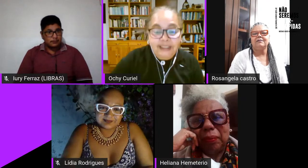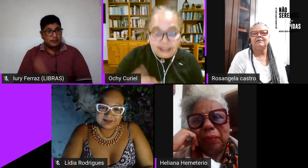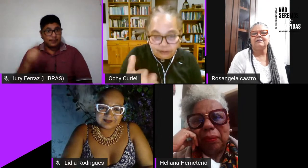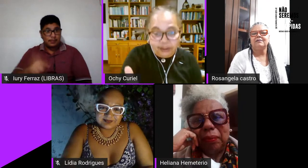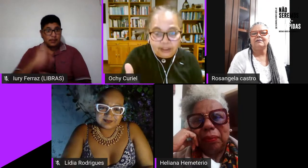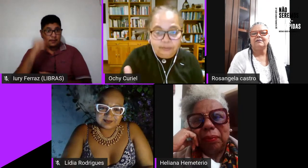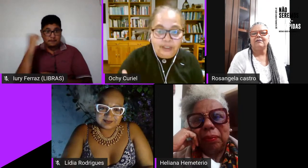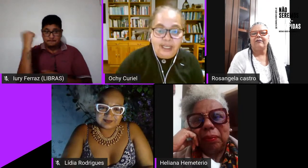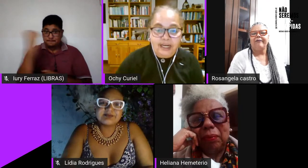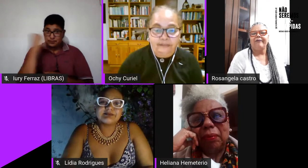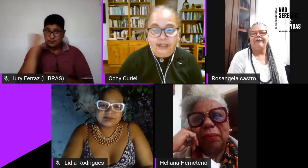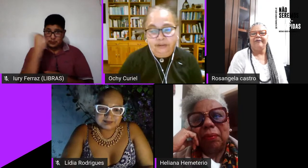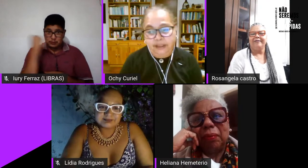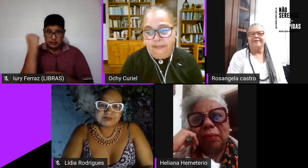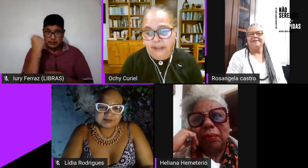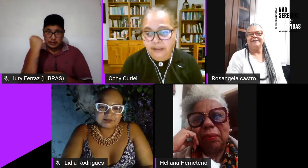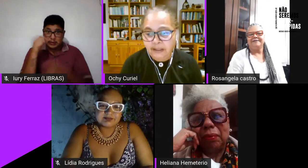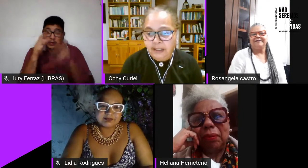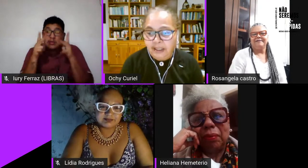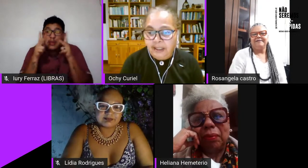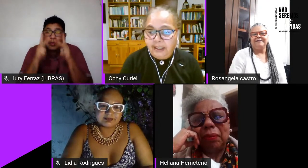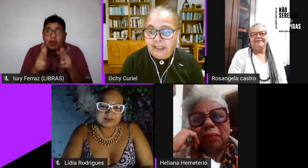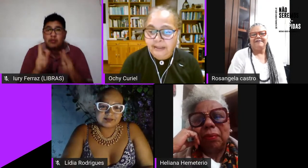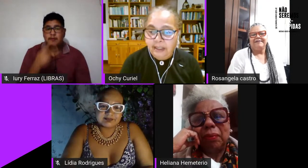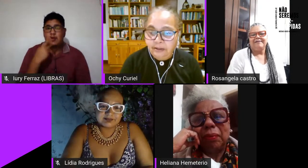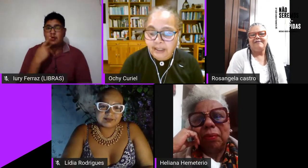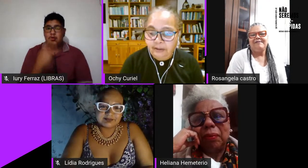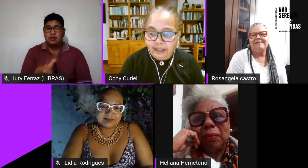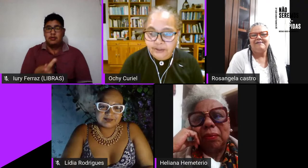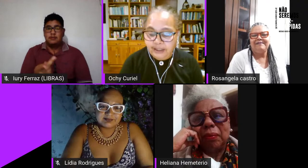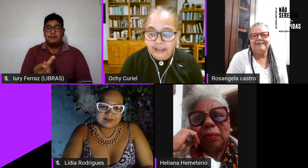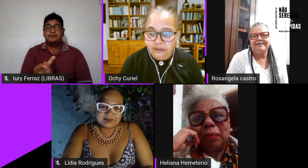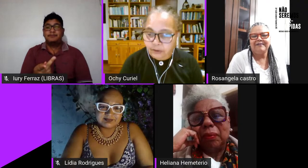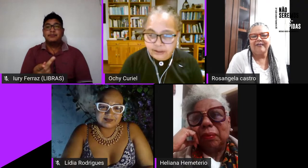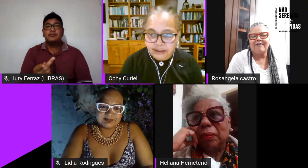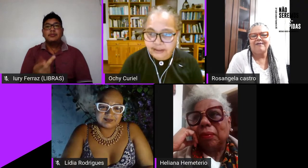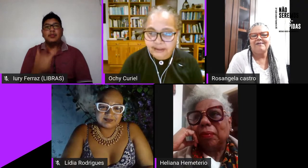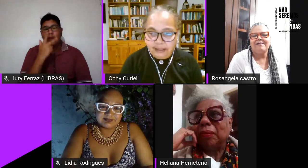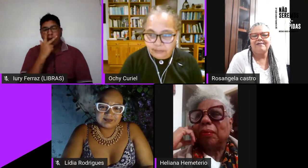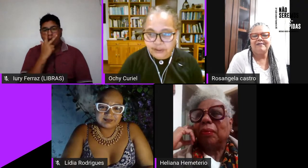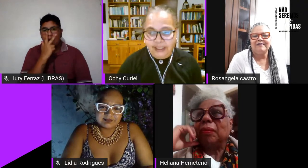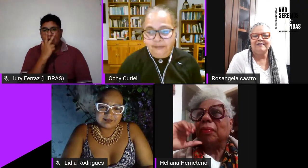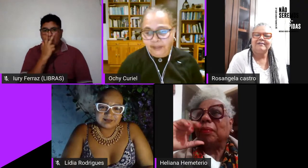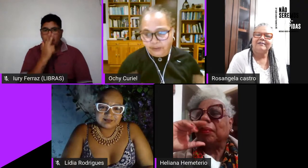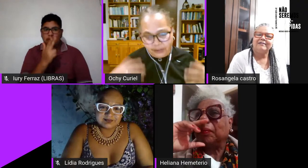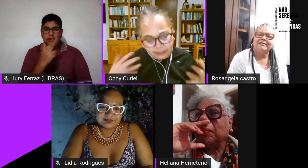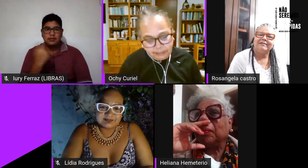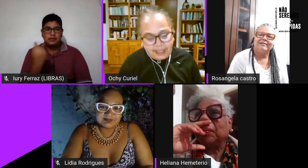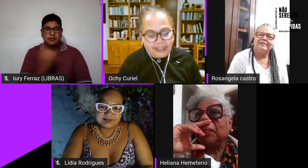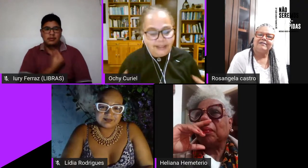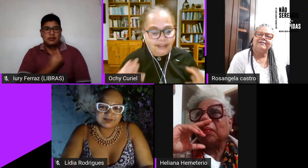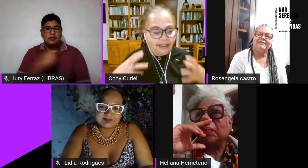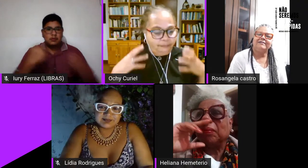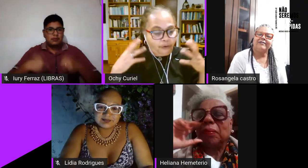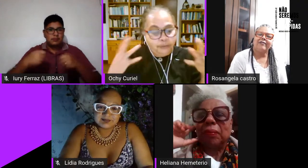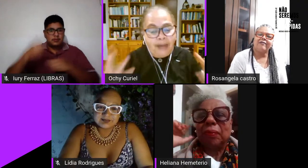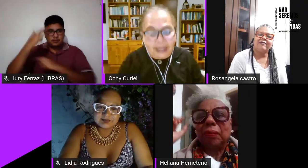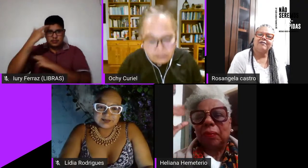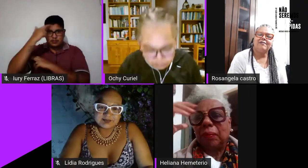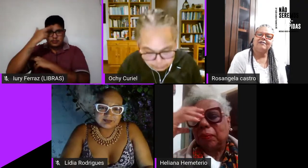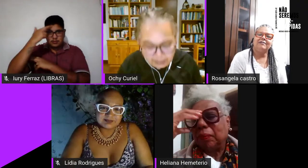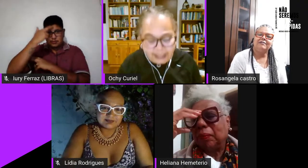civilizatória como a Liana falou também então eu acho que nós temos que reflexionar mais